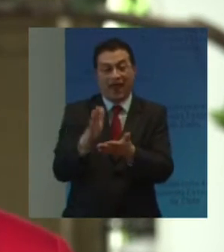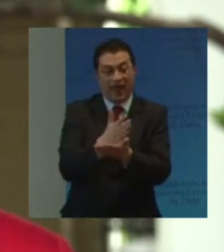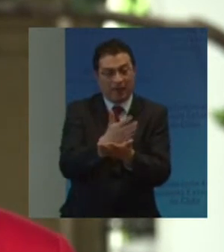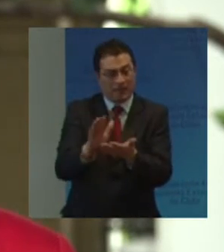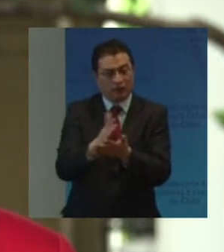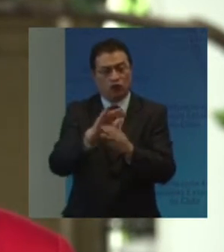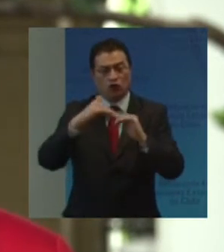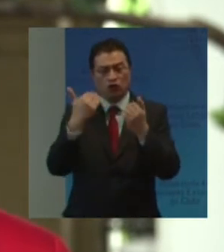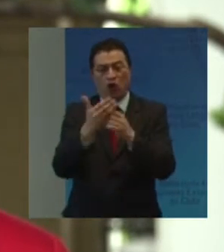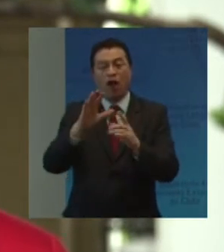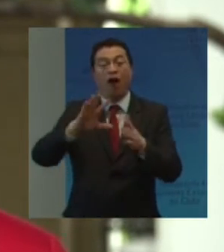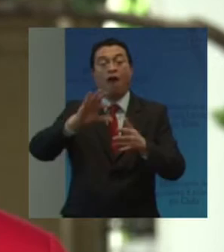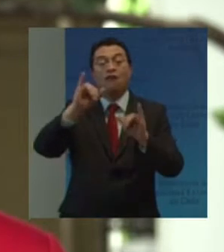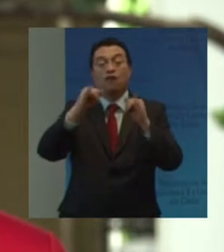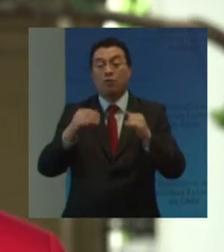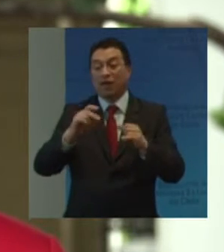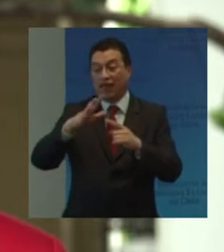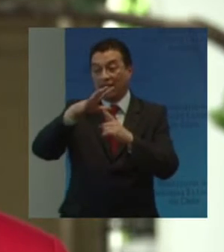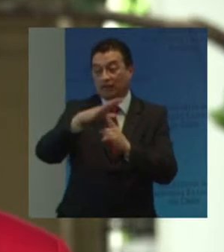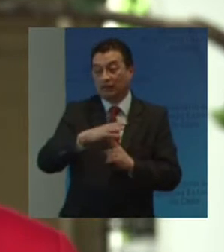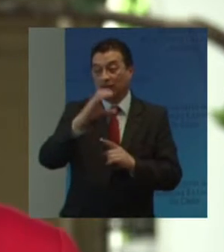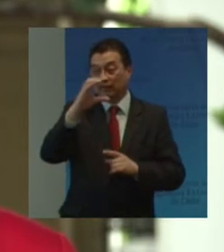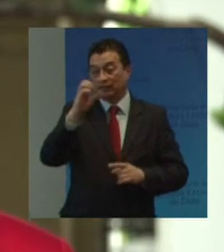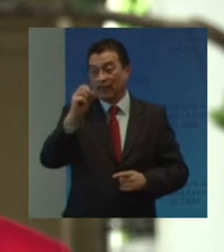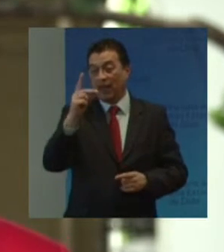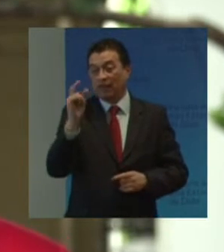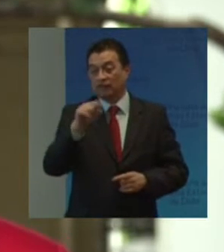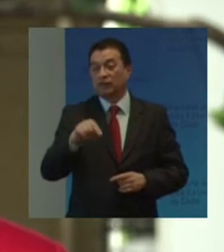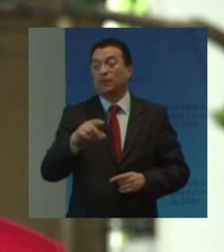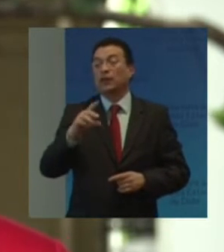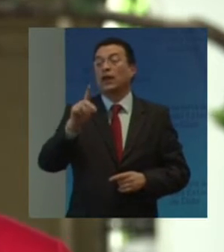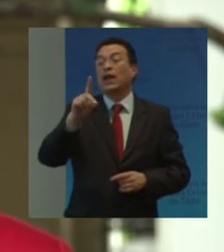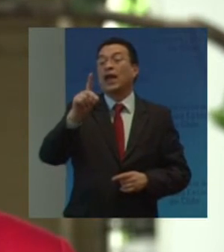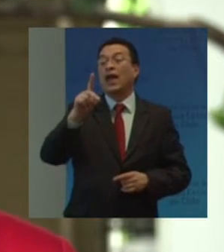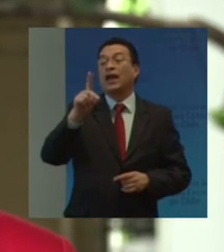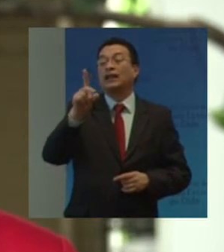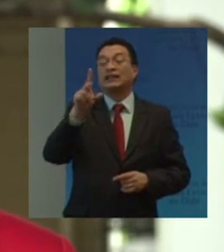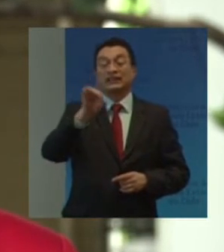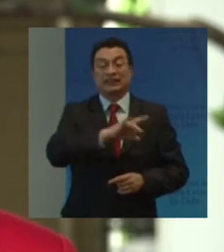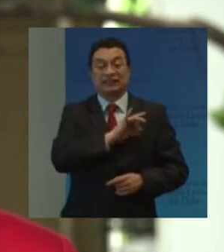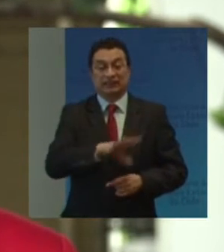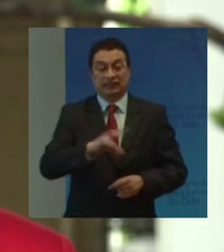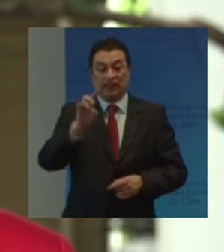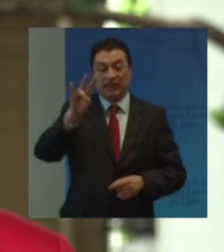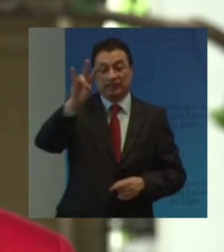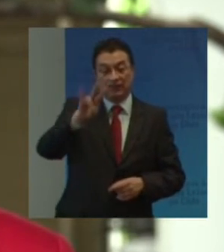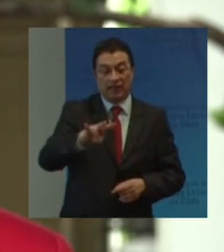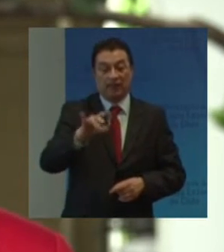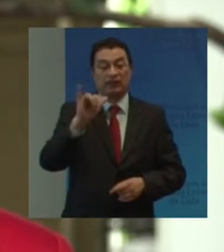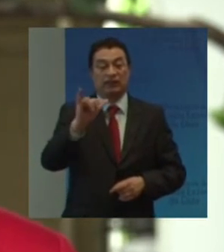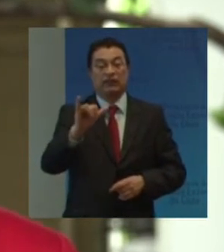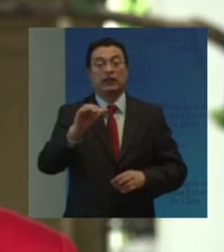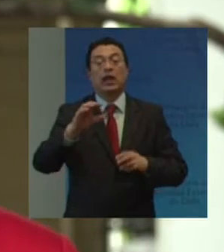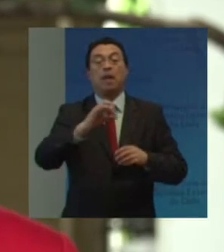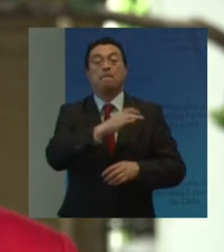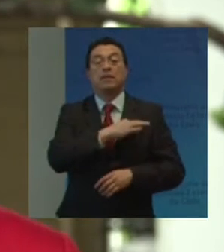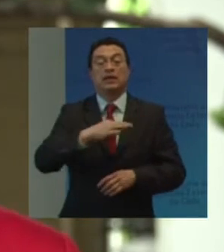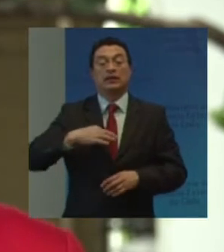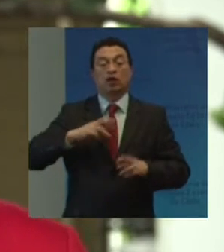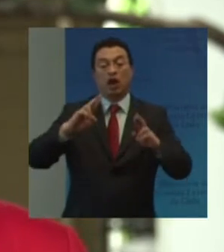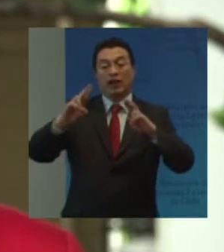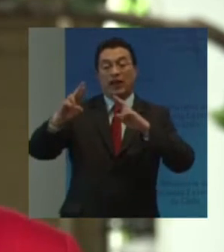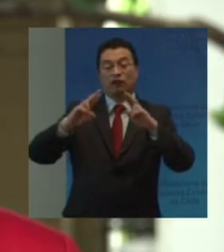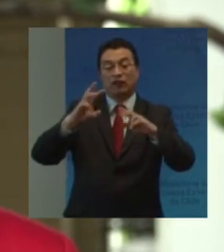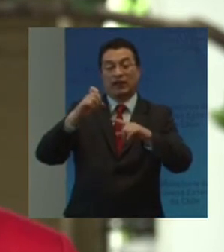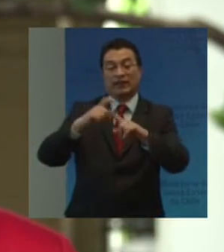Discriminación Contra las Personas Con Discapacidad CEDIS Del Servicio Nacional De la Discapacidad De Chile Y del Ministerio De Relaciones Exteriores